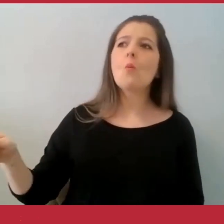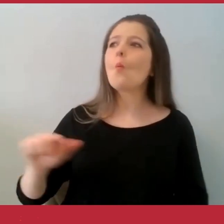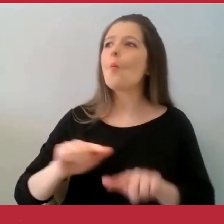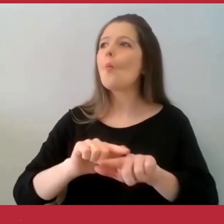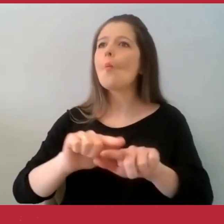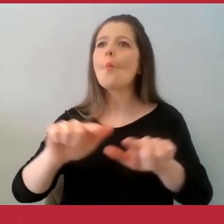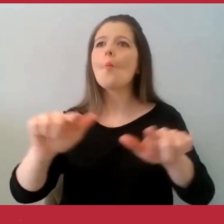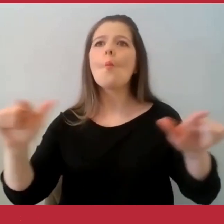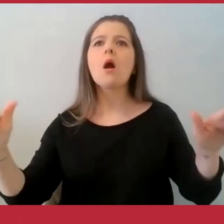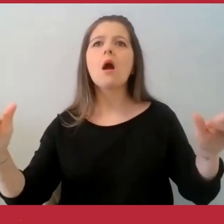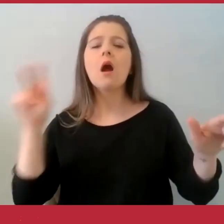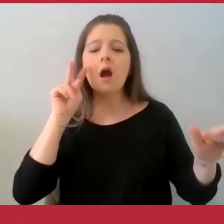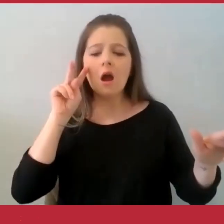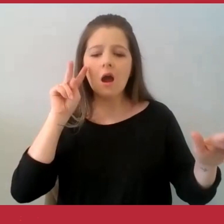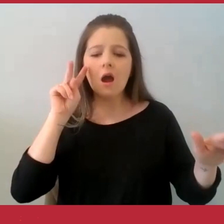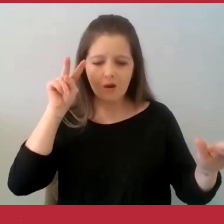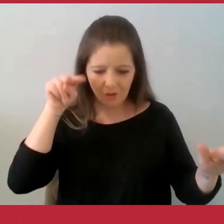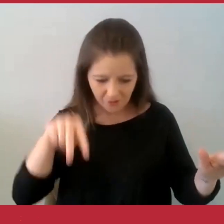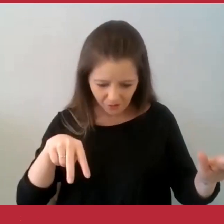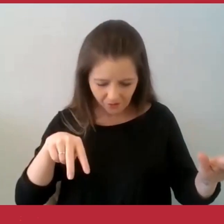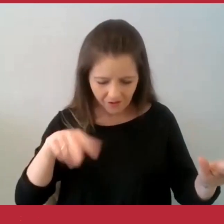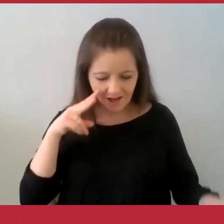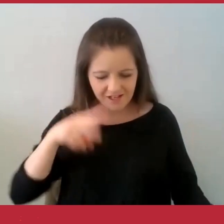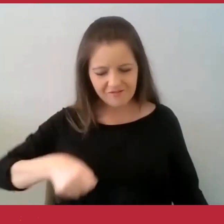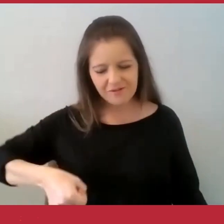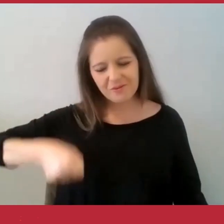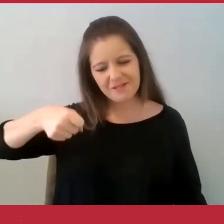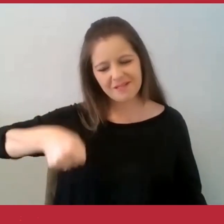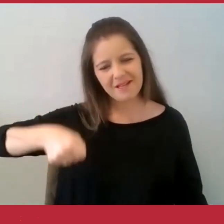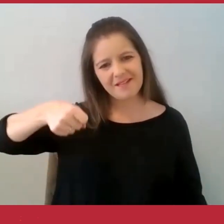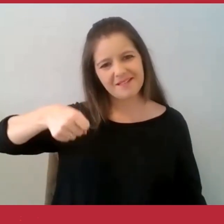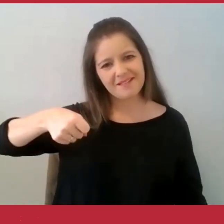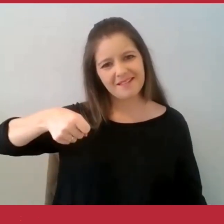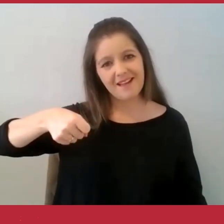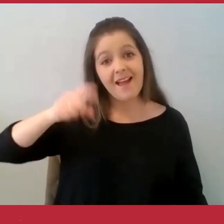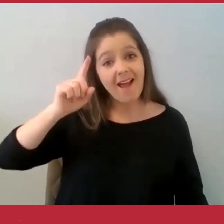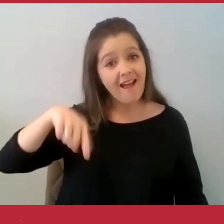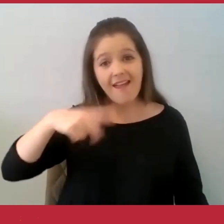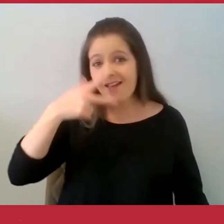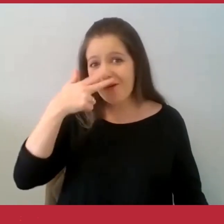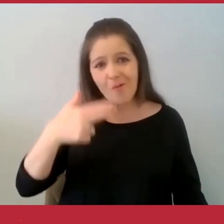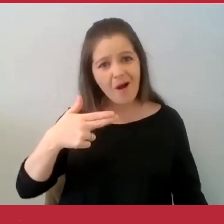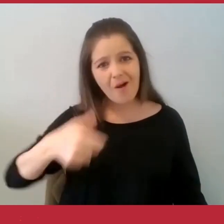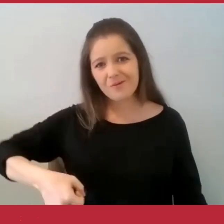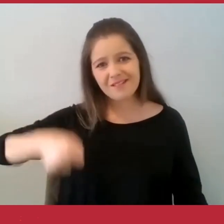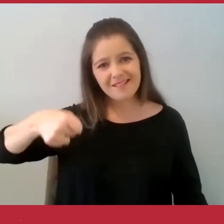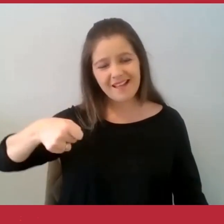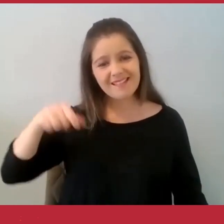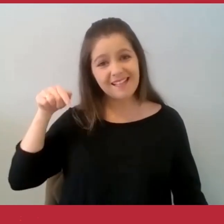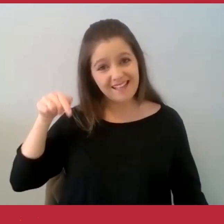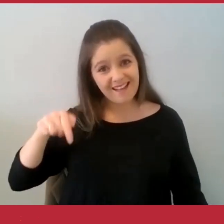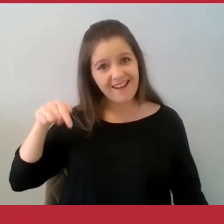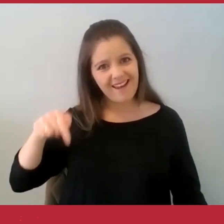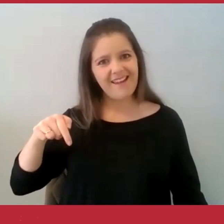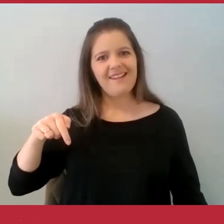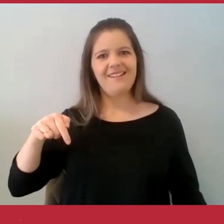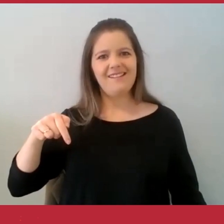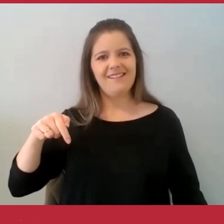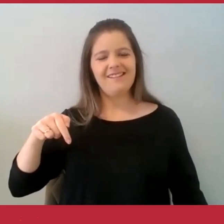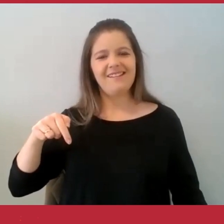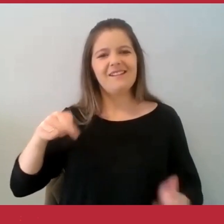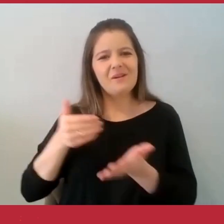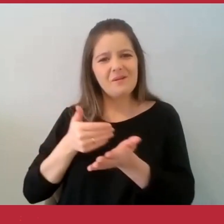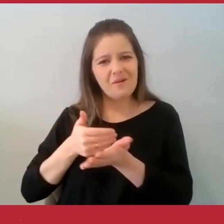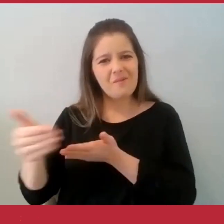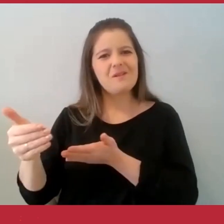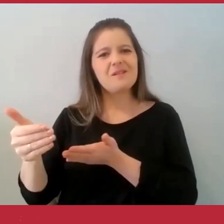baixo, ele viu a cesta. E não era que era a mesma cesta que ele tinha entregue para o barbeiro lá no comecinho